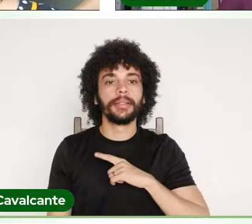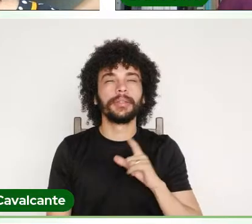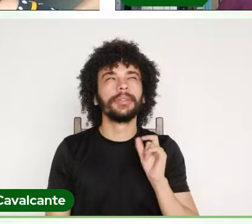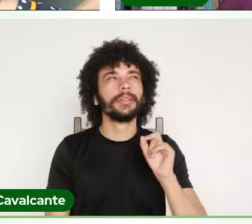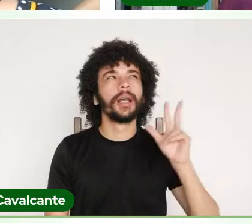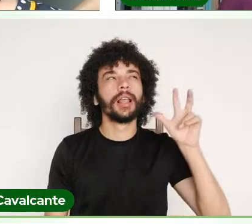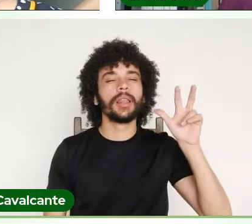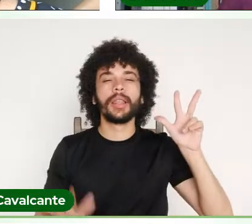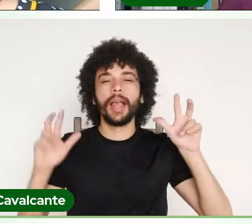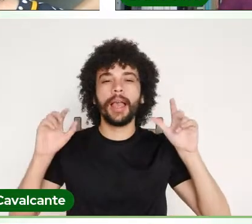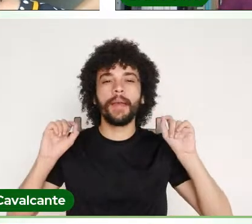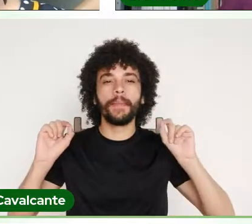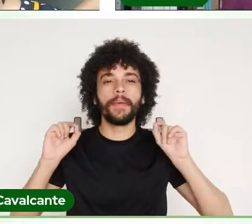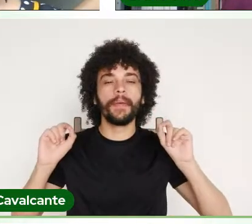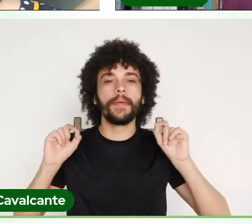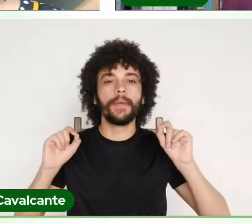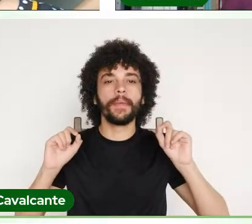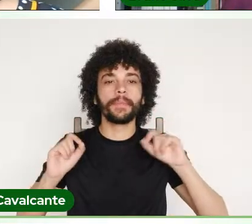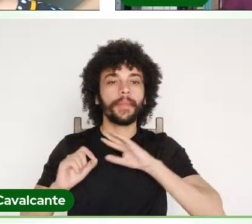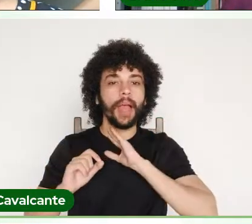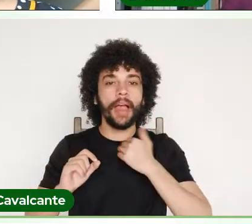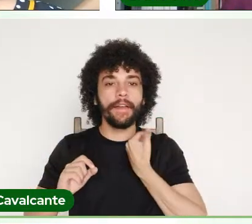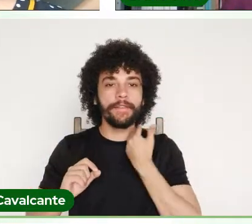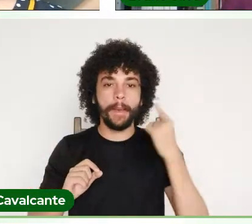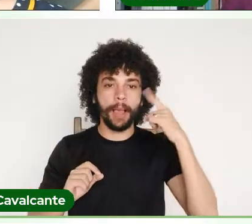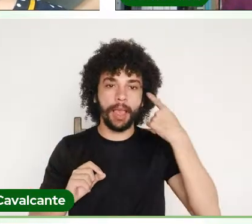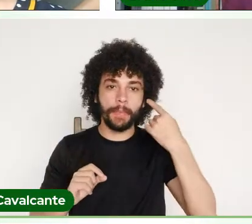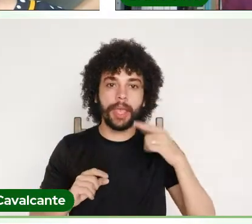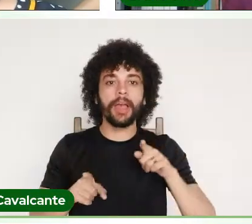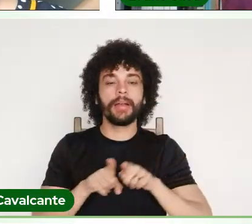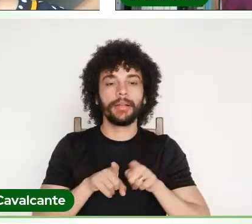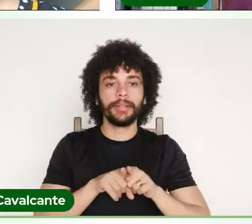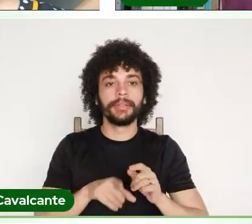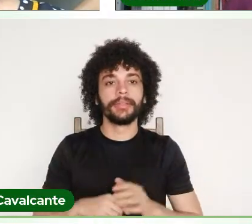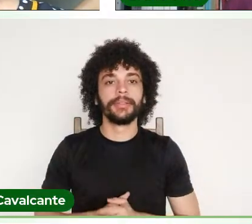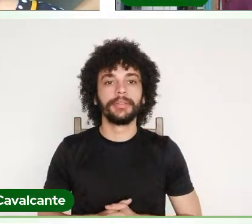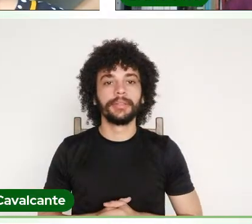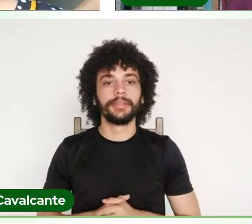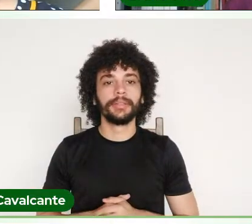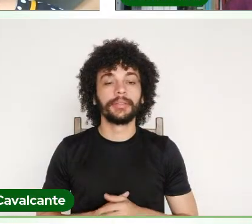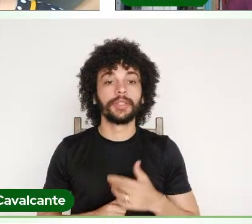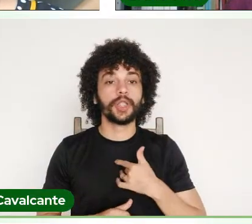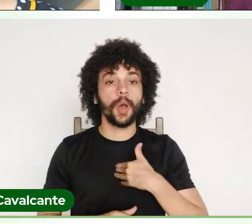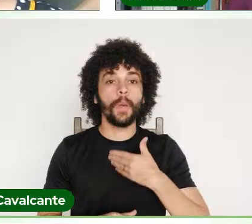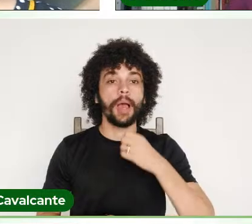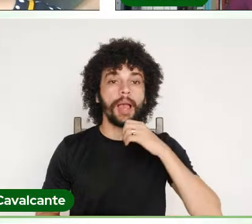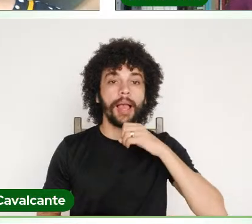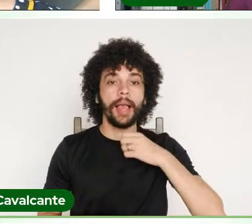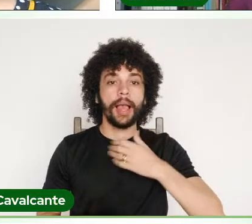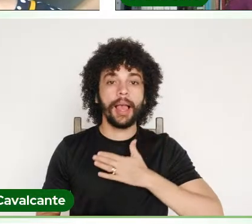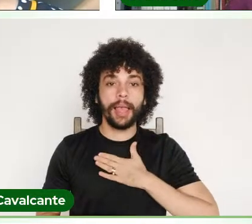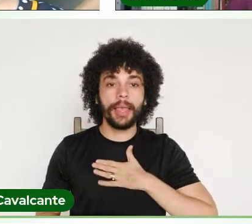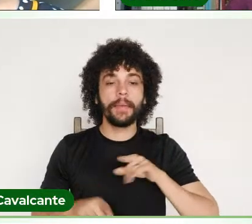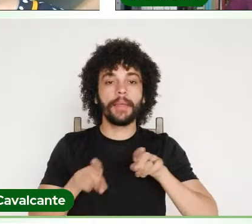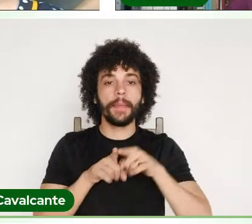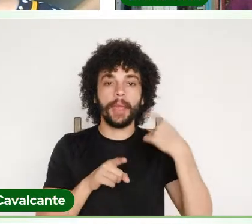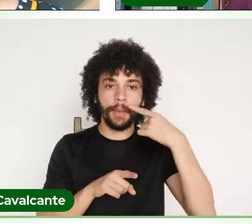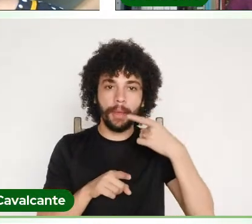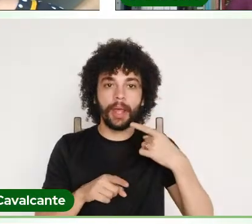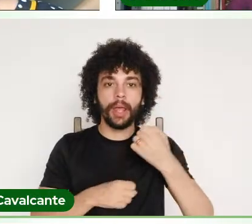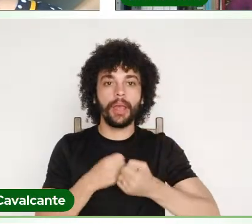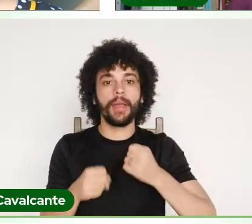a febre espanhola, a gripe espanhola no Pará, em 1918,